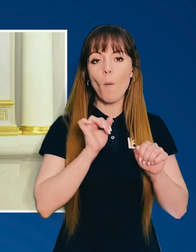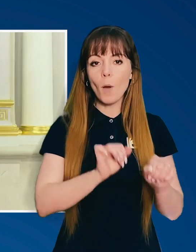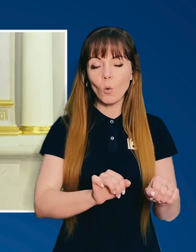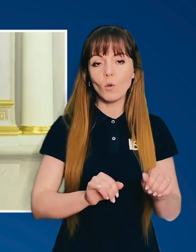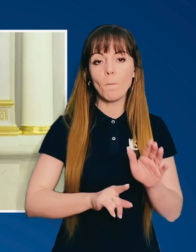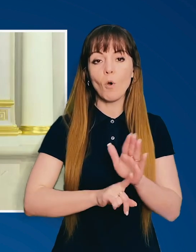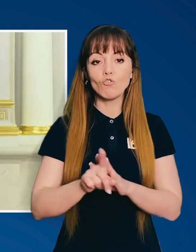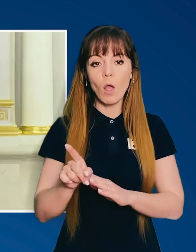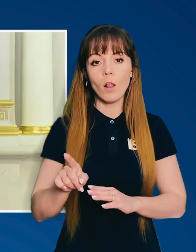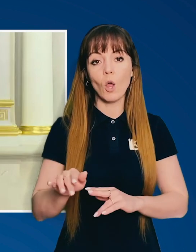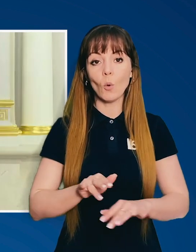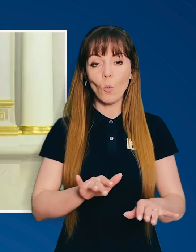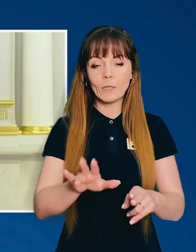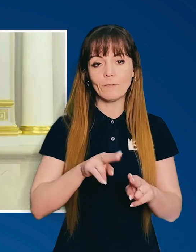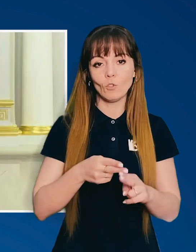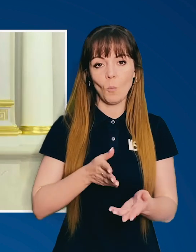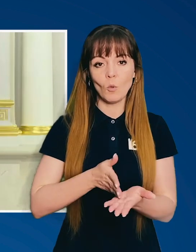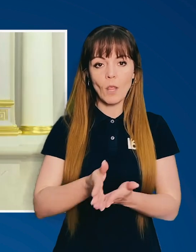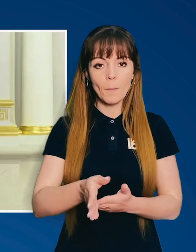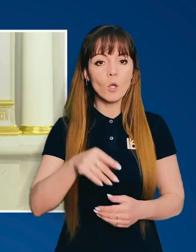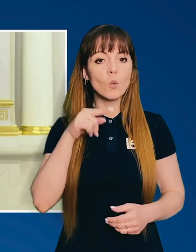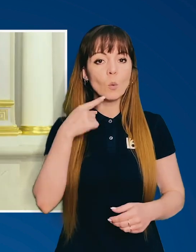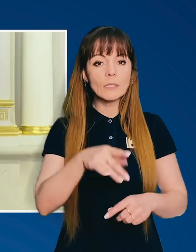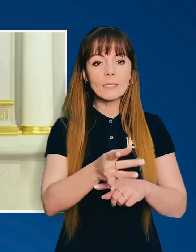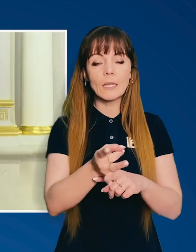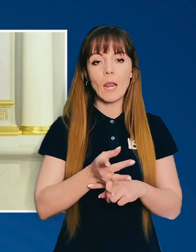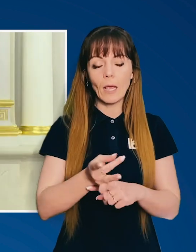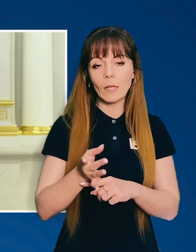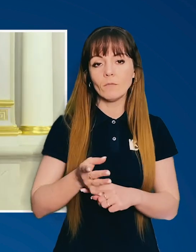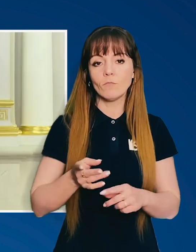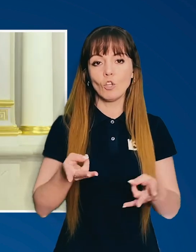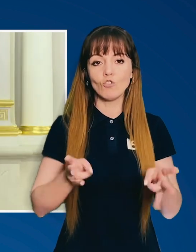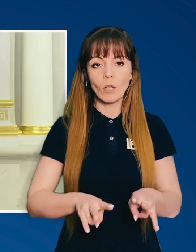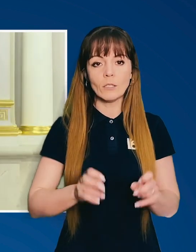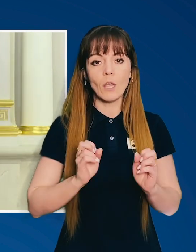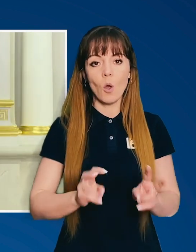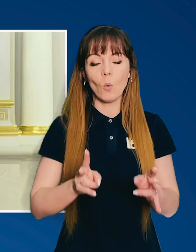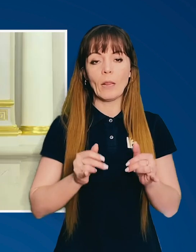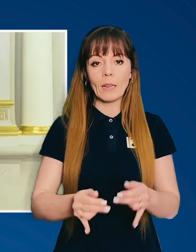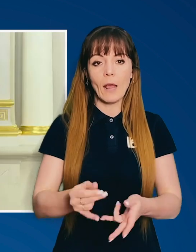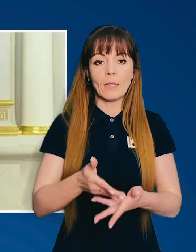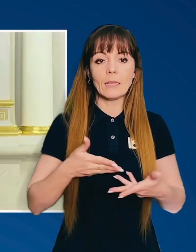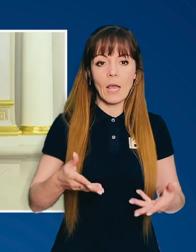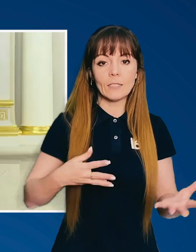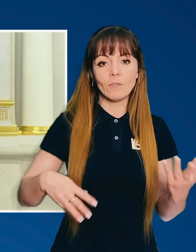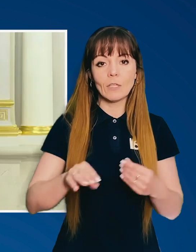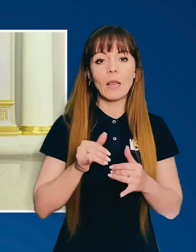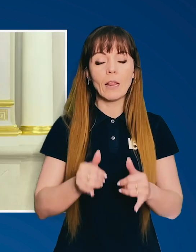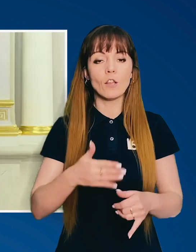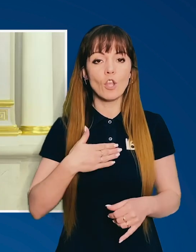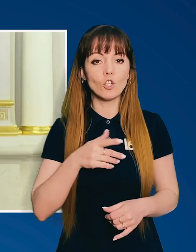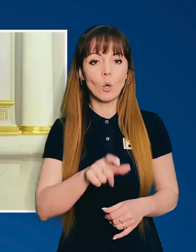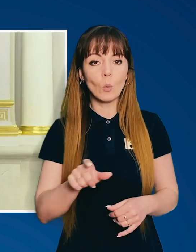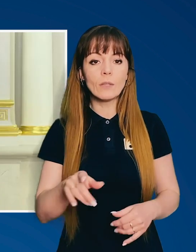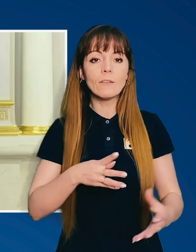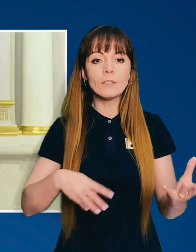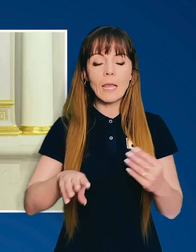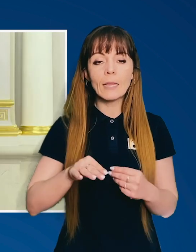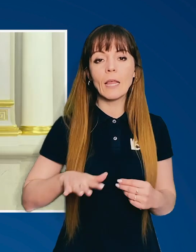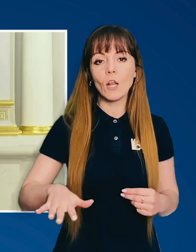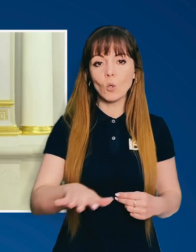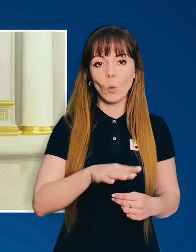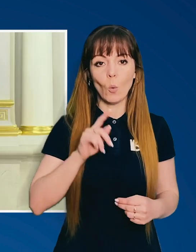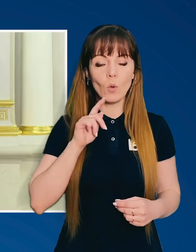оборону для України, почали рухатись в цьому напрямку. Російські ракети залишаються загрозою для нас, для всіх, для наших людей,